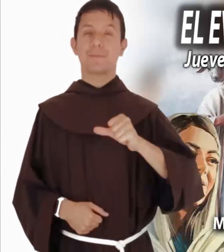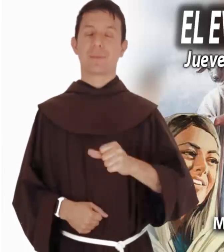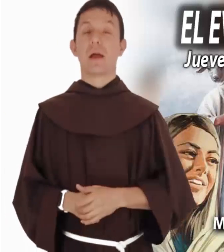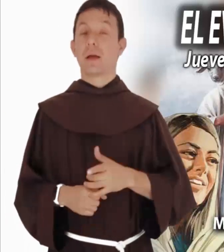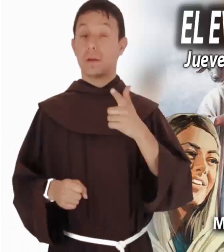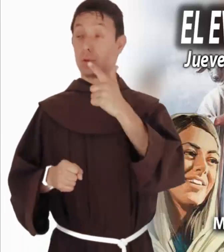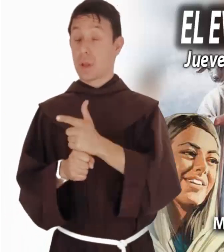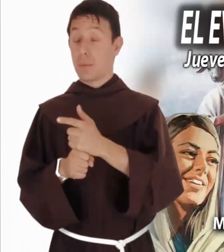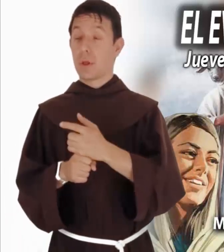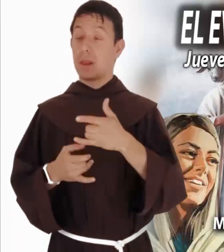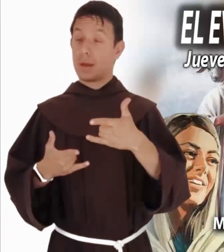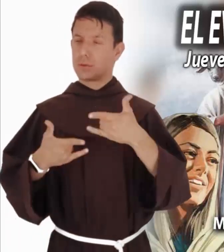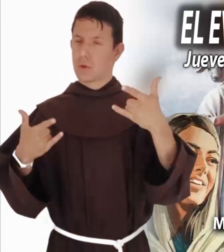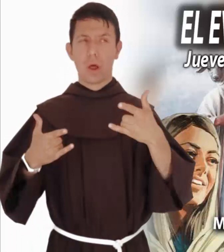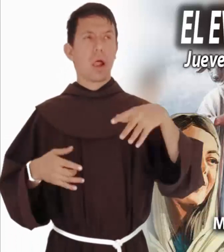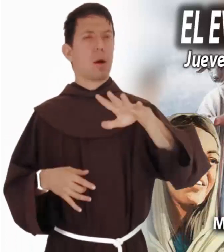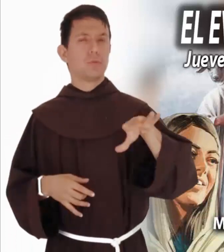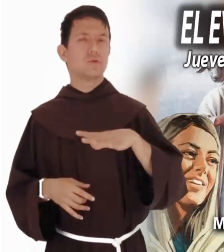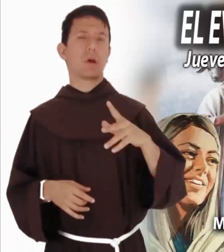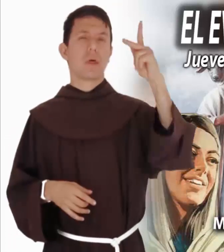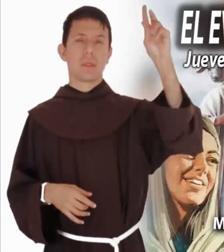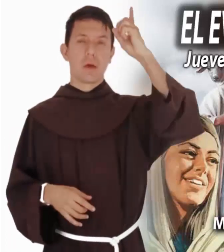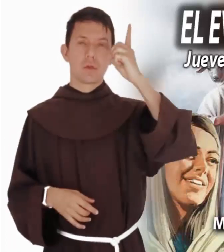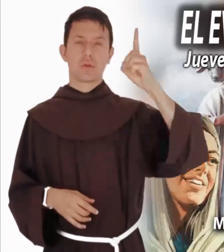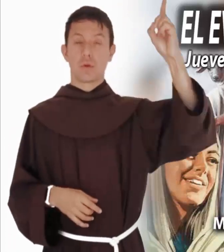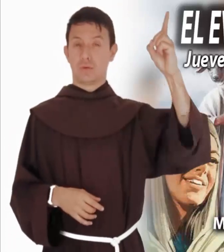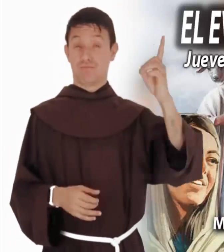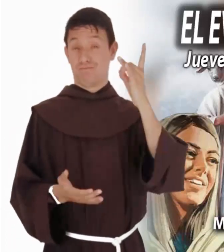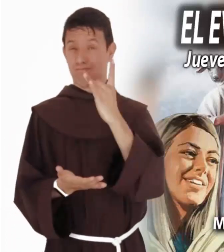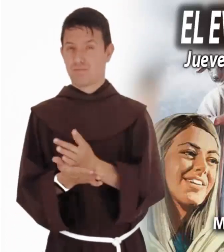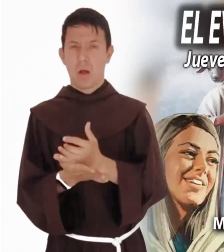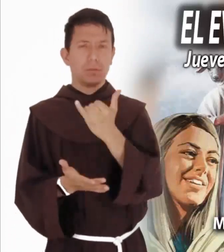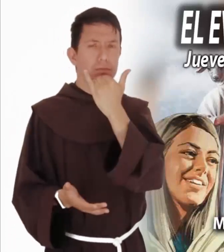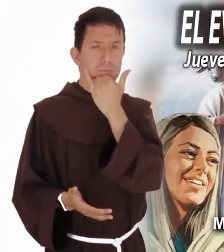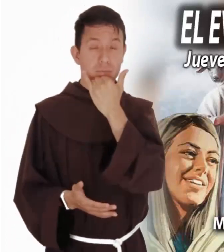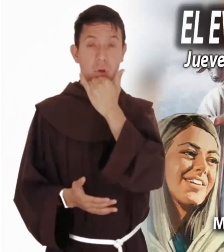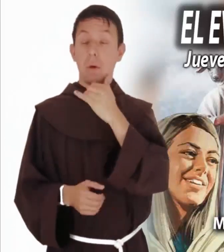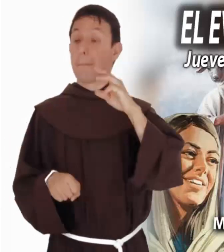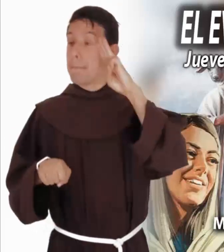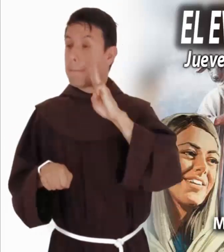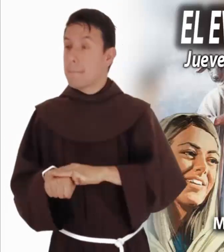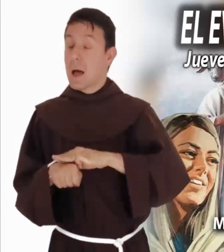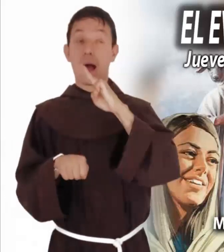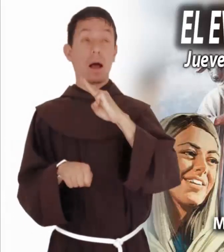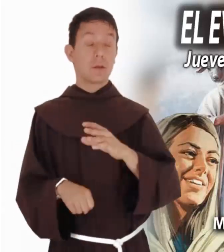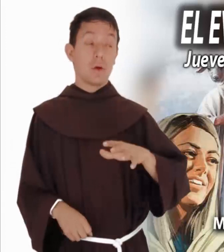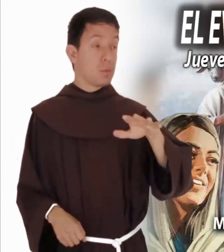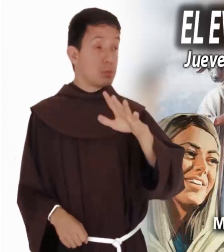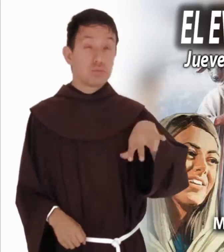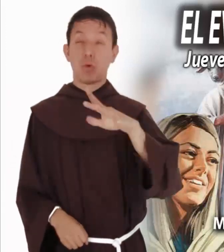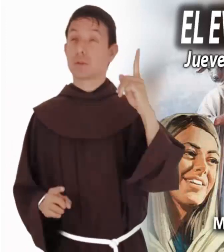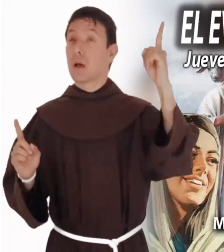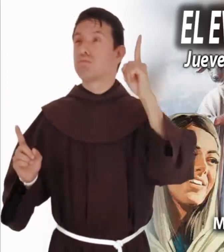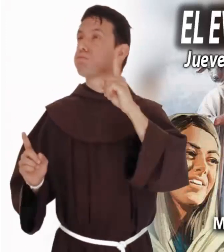manifiestan esa búsqueda amorosa de Dios que no se limita a perdonar, sino que va al encuentro de quien se ha